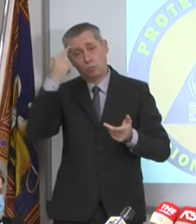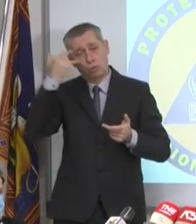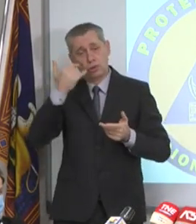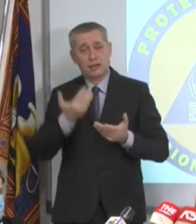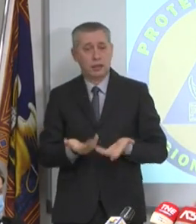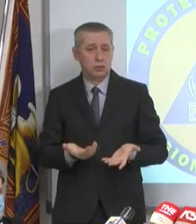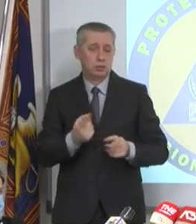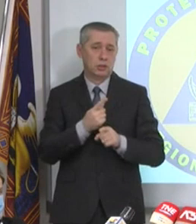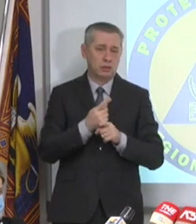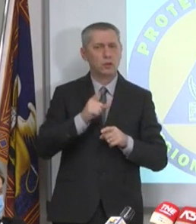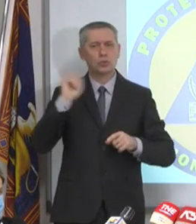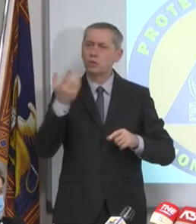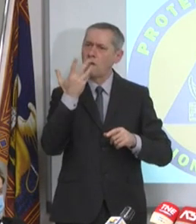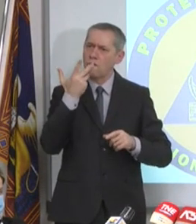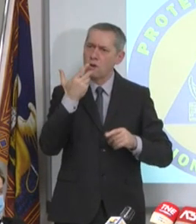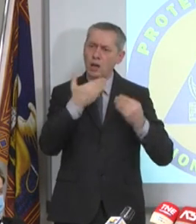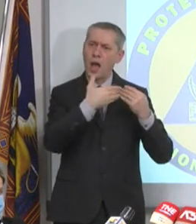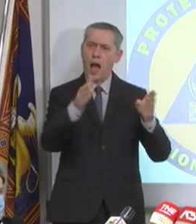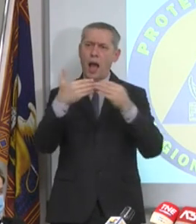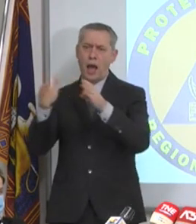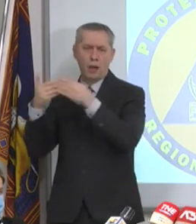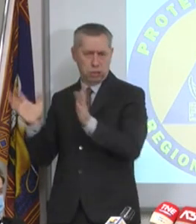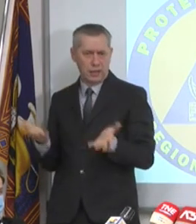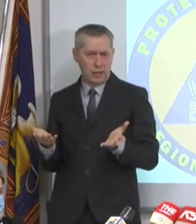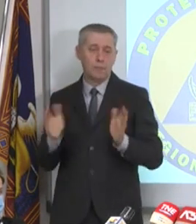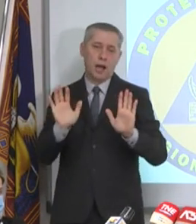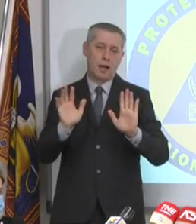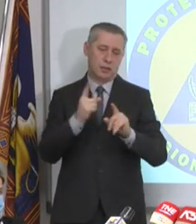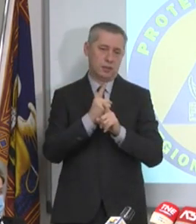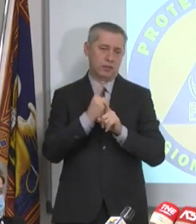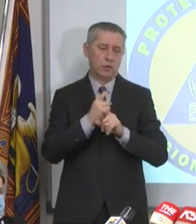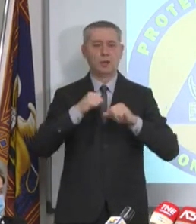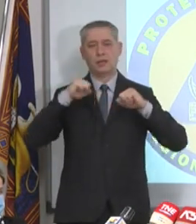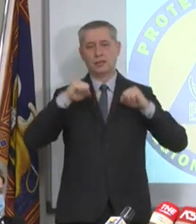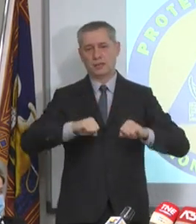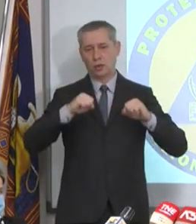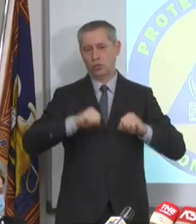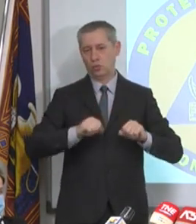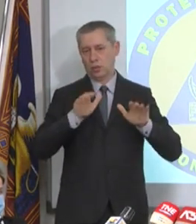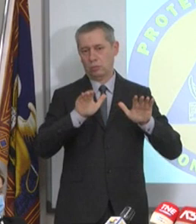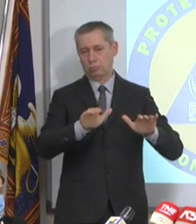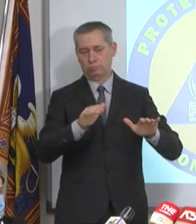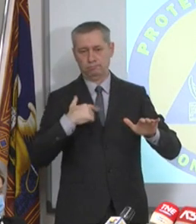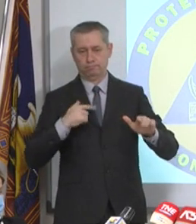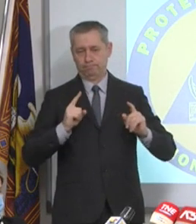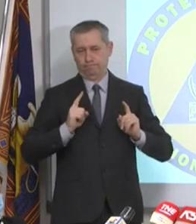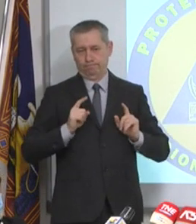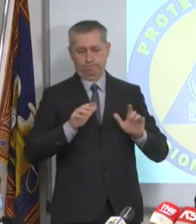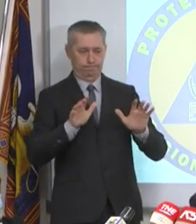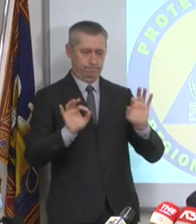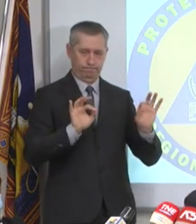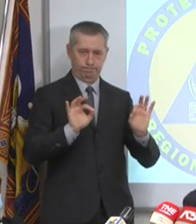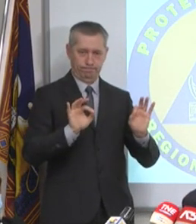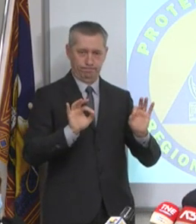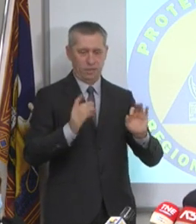voglia che abbiamo tutti di aprire con quella che è di preservare la salute dei nostri cittadini. Penso che la